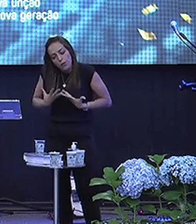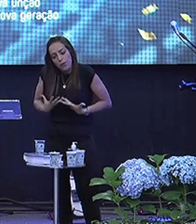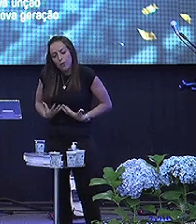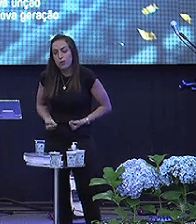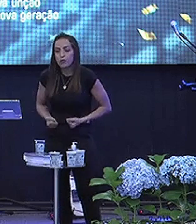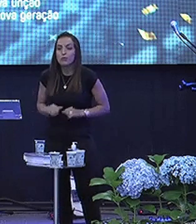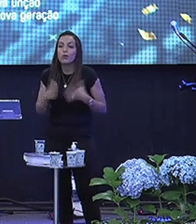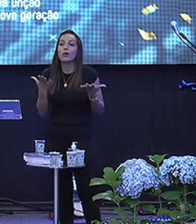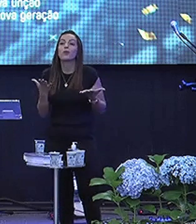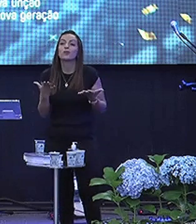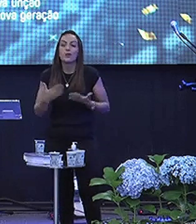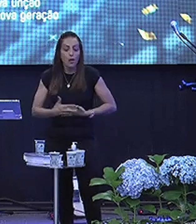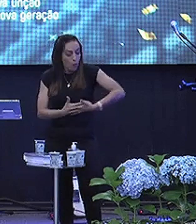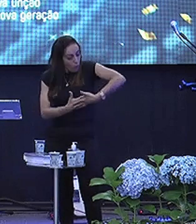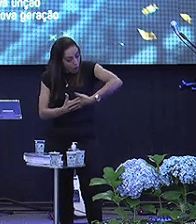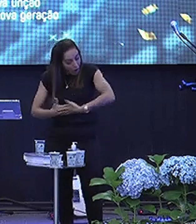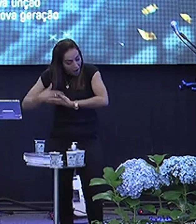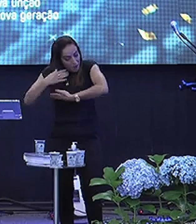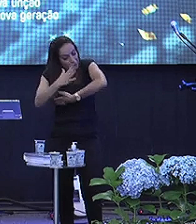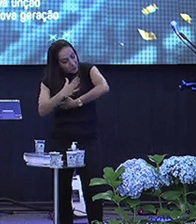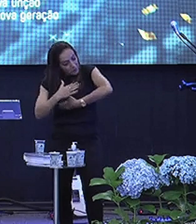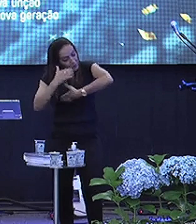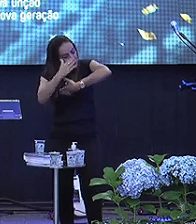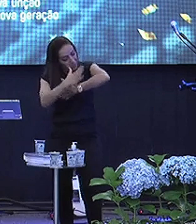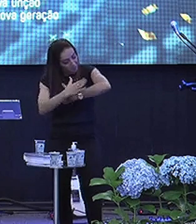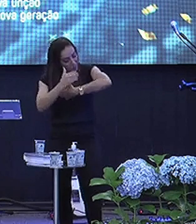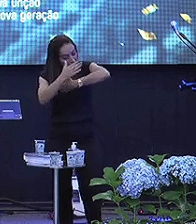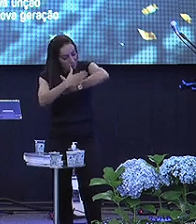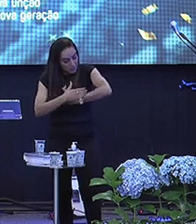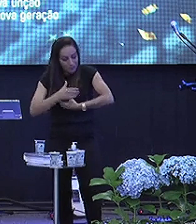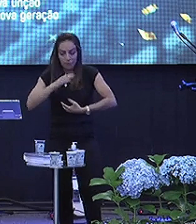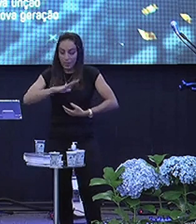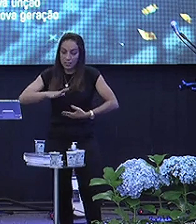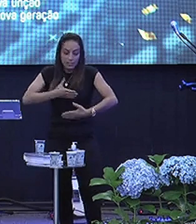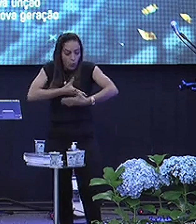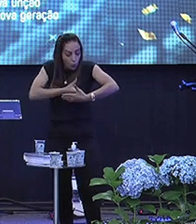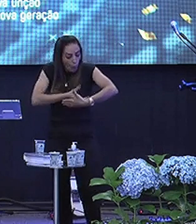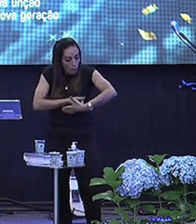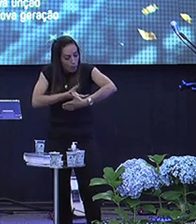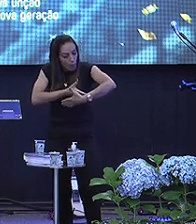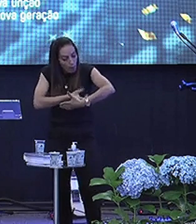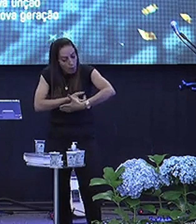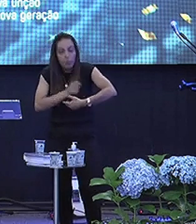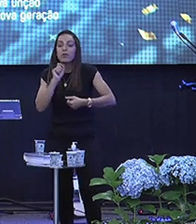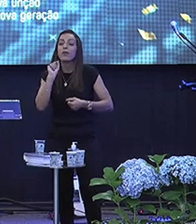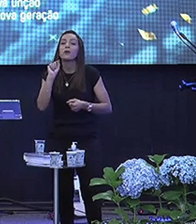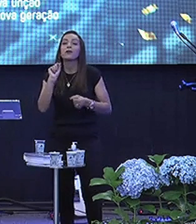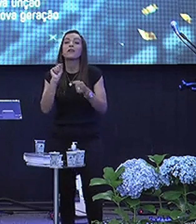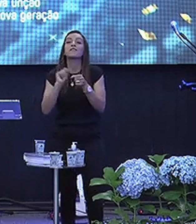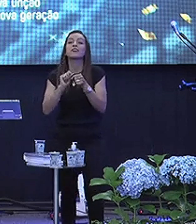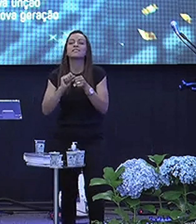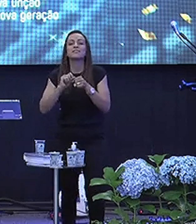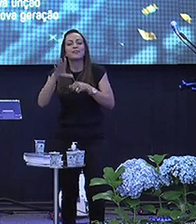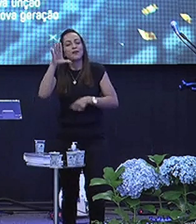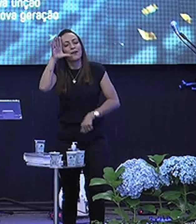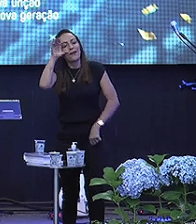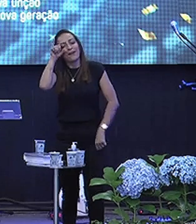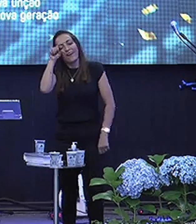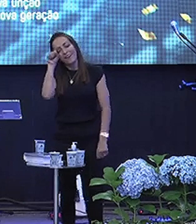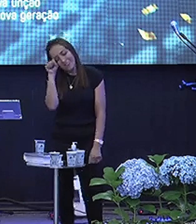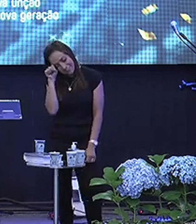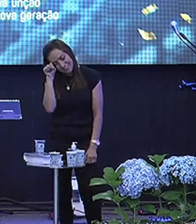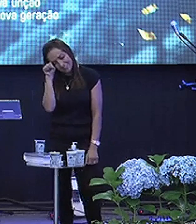Quando a gente É um bebê A criança Mama na mãe E faz o que? E dorme